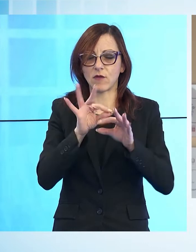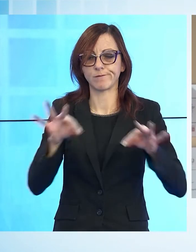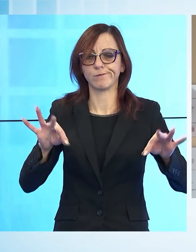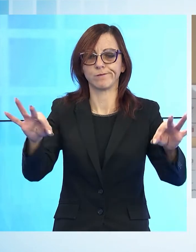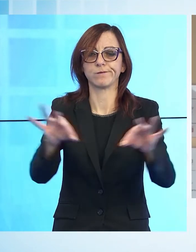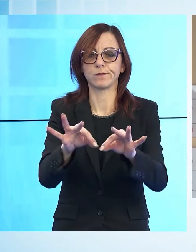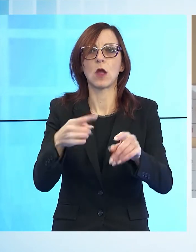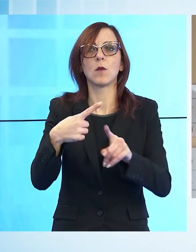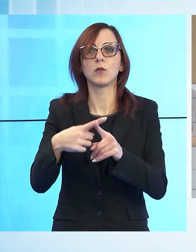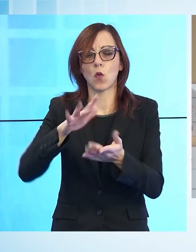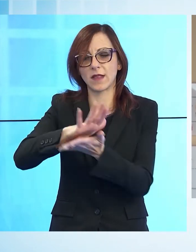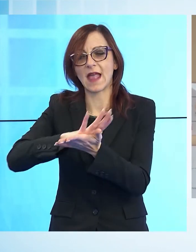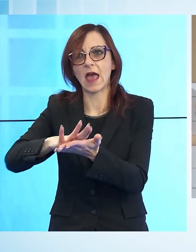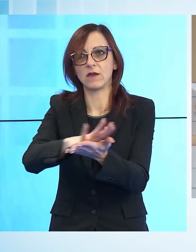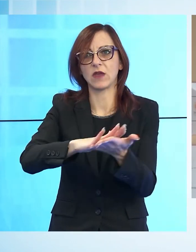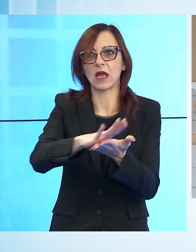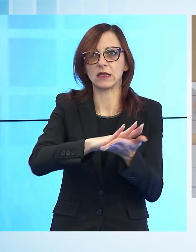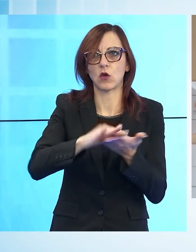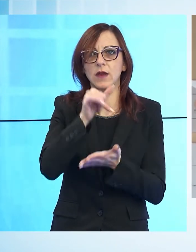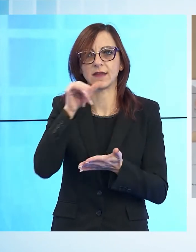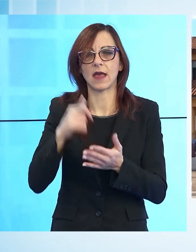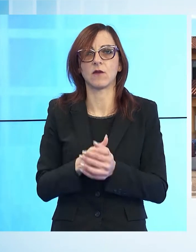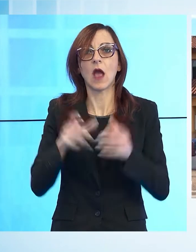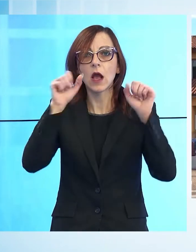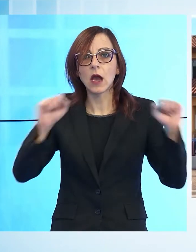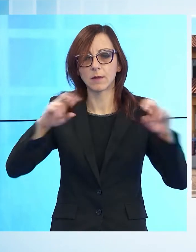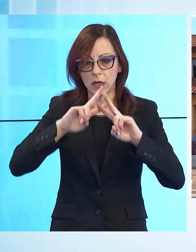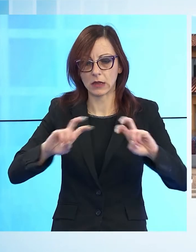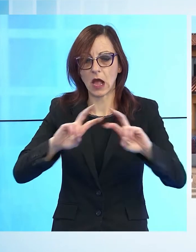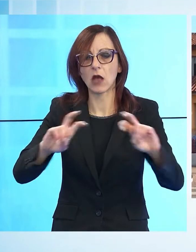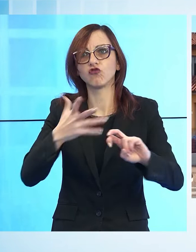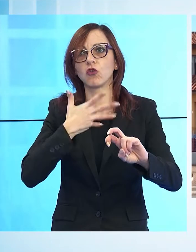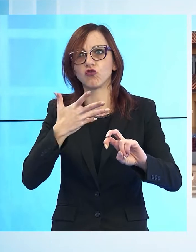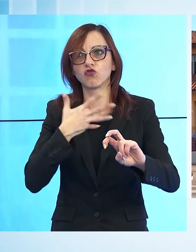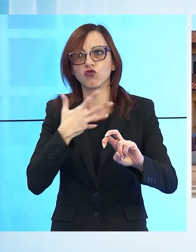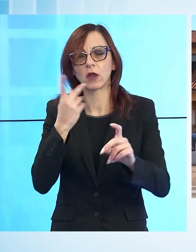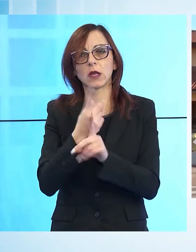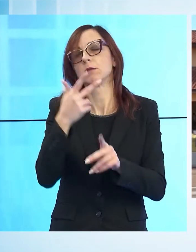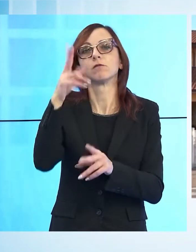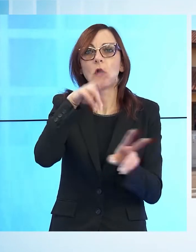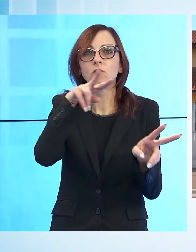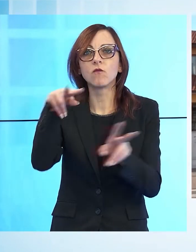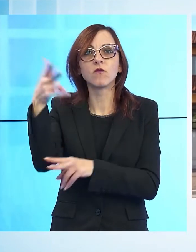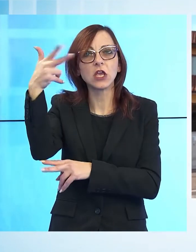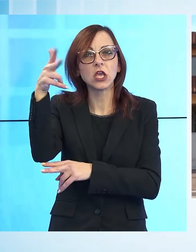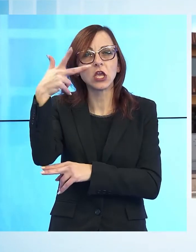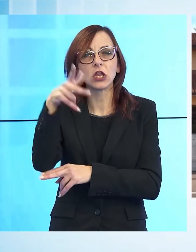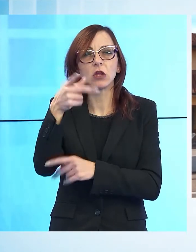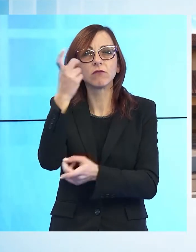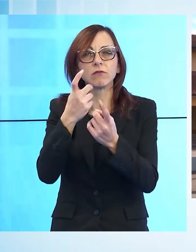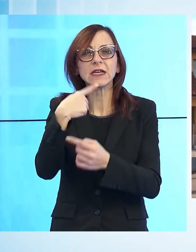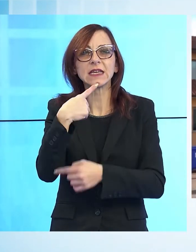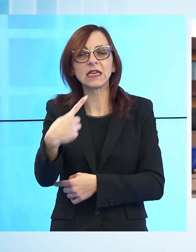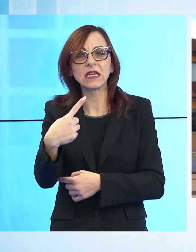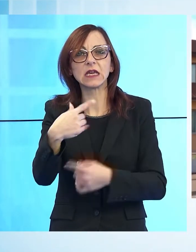Sul caso indagano i carabinieri intervenuti sul posto. I militari stanno vagliando le immagini della videosorveglianza per risalire agli autori del